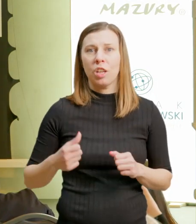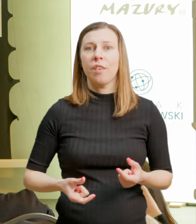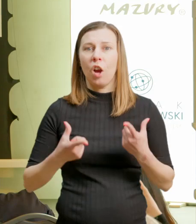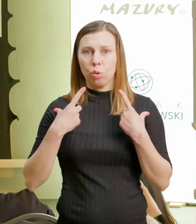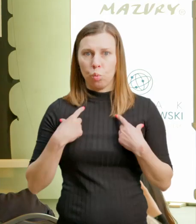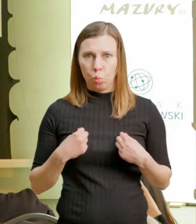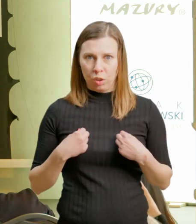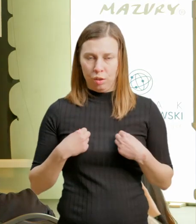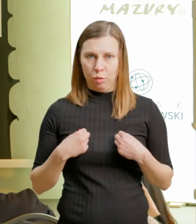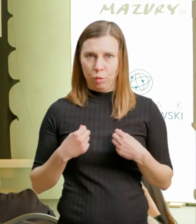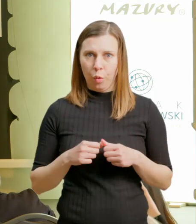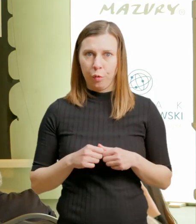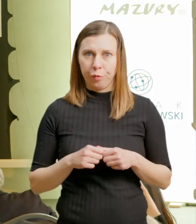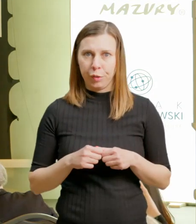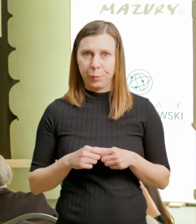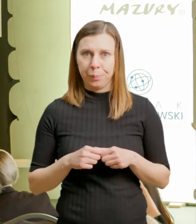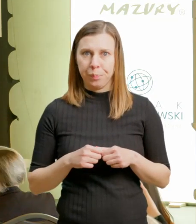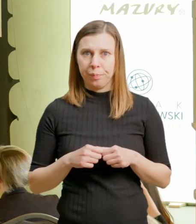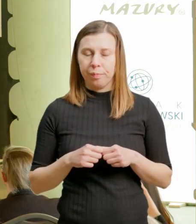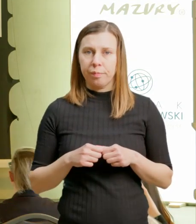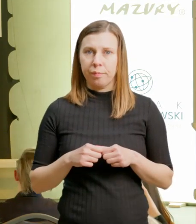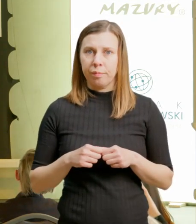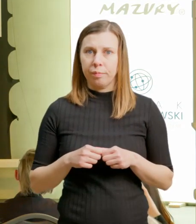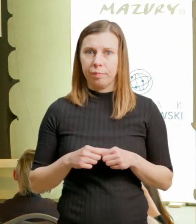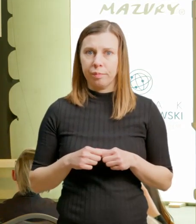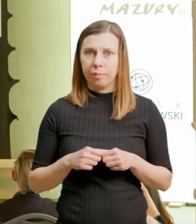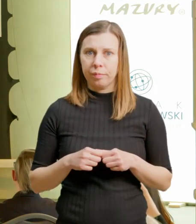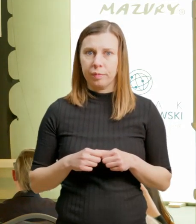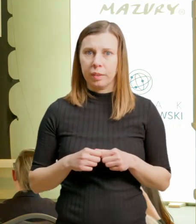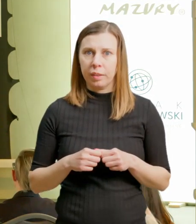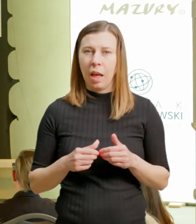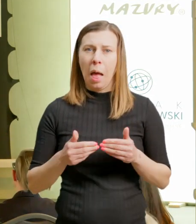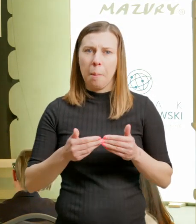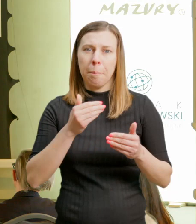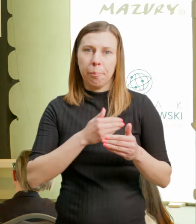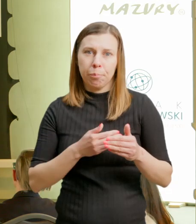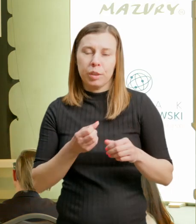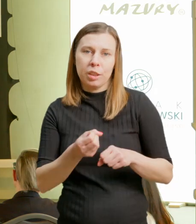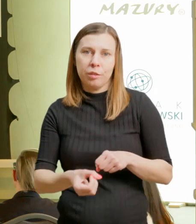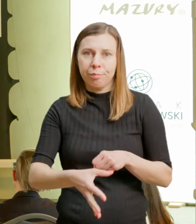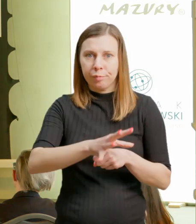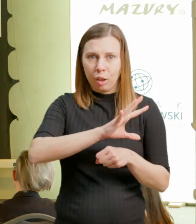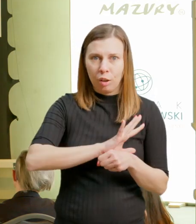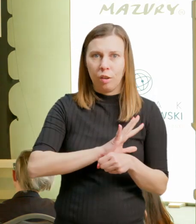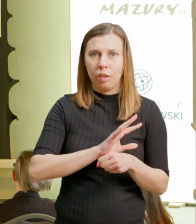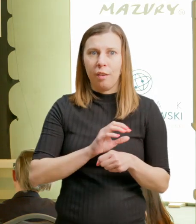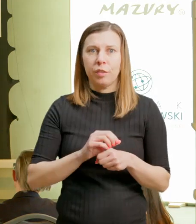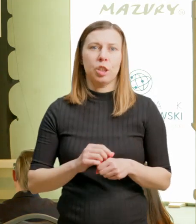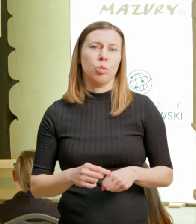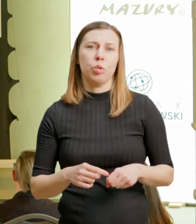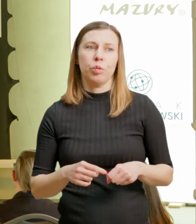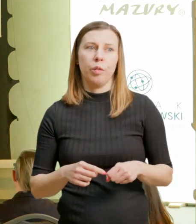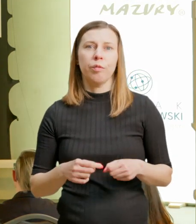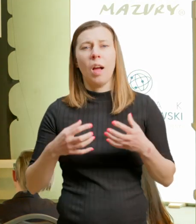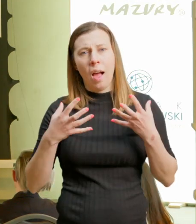problemu, żeby jakby obcować i wypoczywać w otoczeniu dużej grupy turystów przed pandemią, to